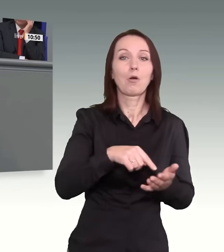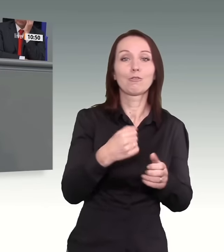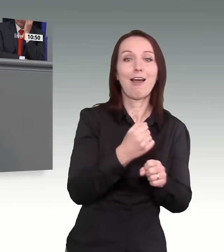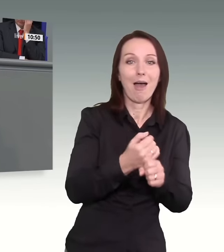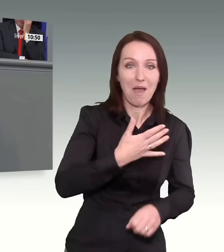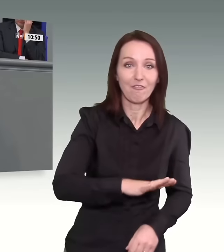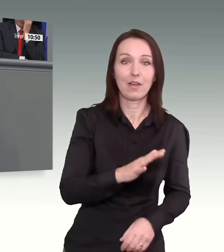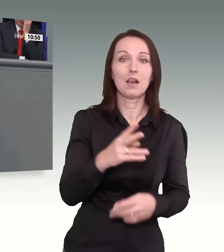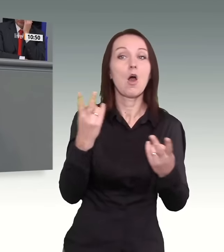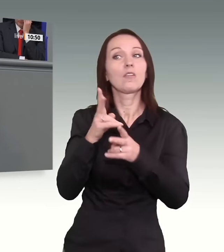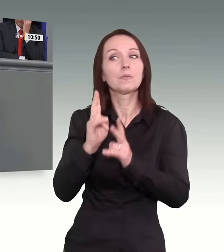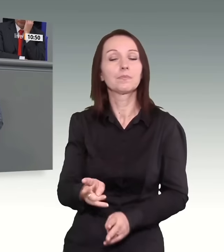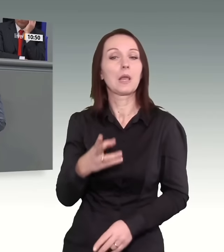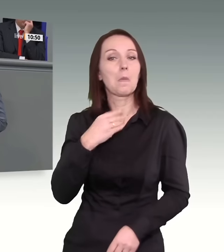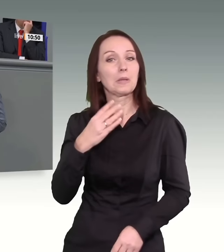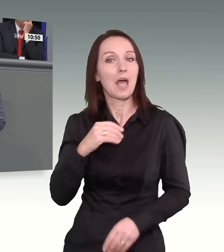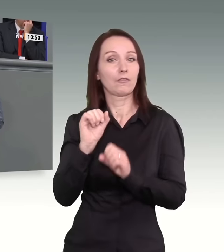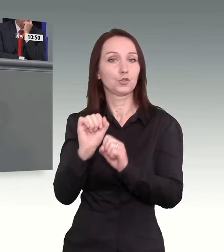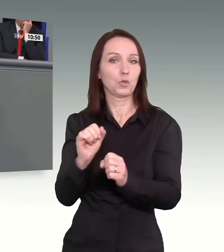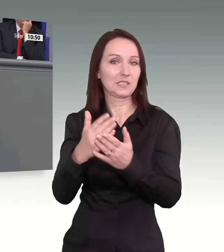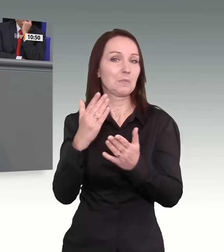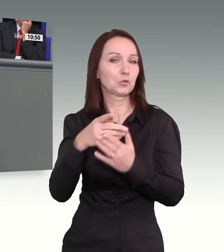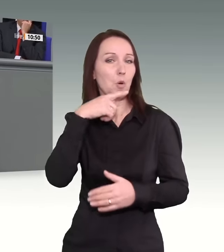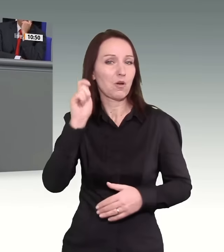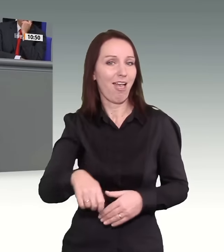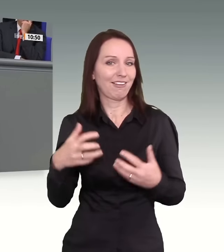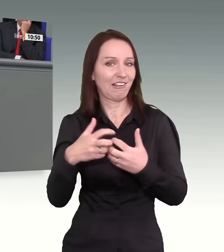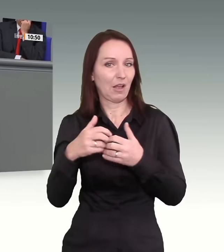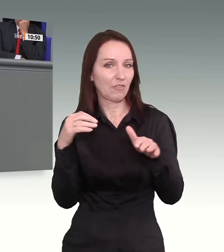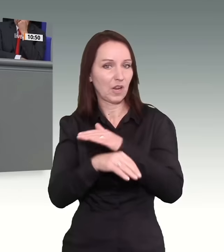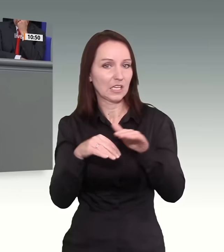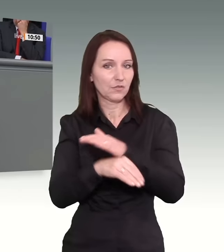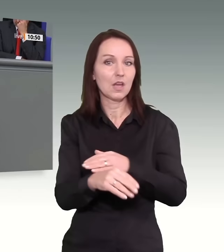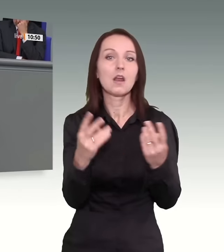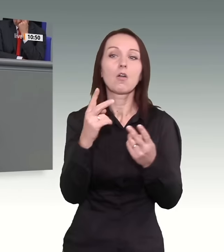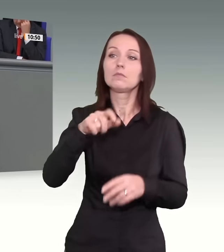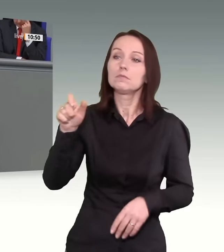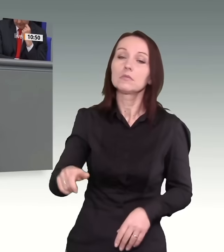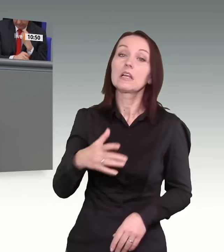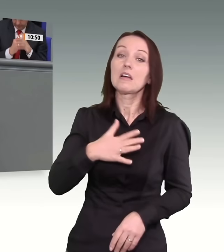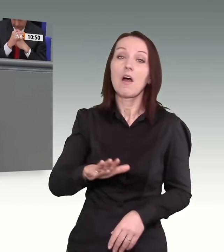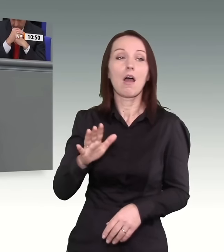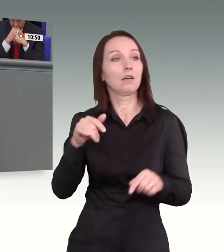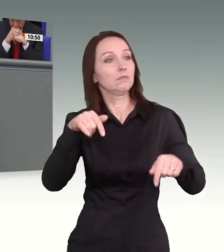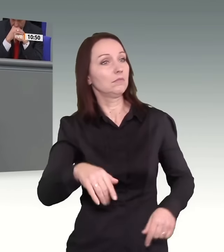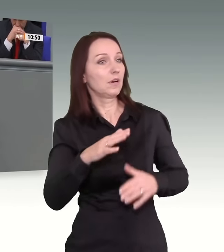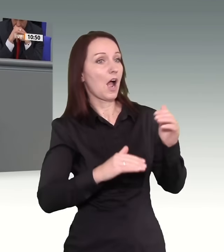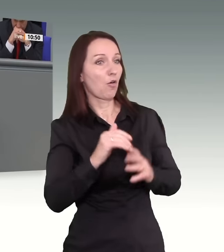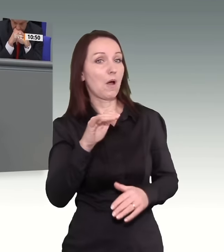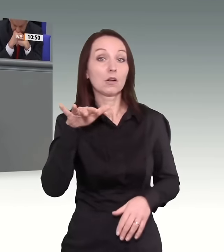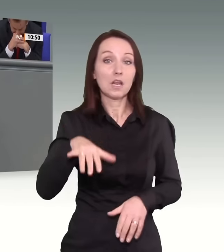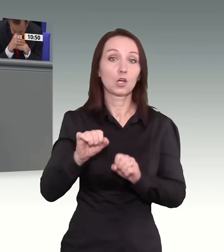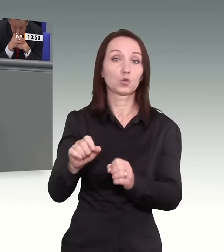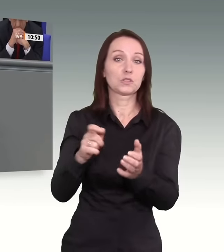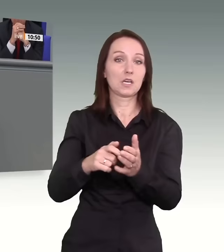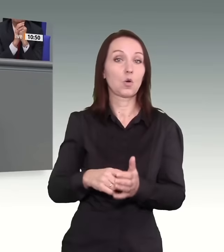fliehen, aus der Ukraine, und denjenigen, die vielleicht die Hoffnung haben, in Deutschland sich auch etwas aufzubauen und die vielleicht auch berechtigte Schutzgründe haben,